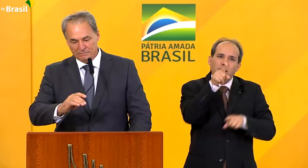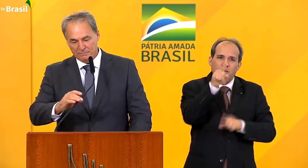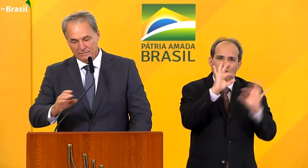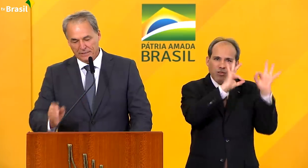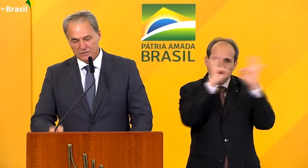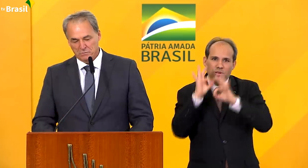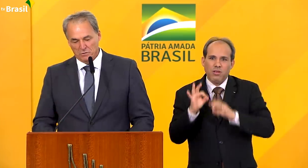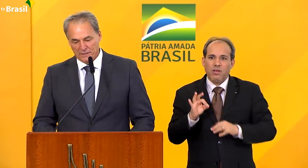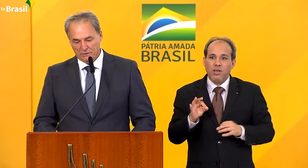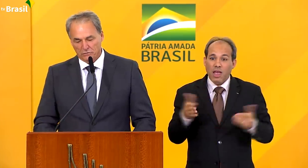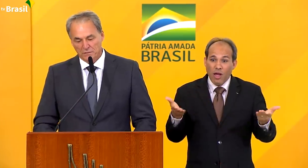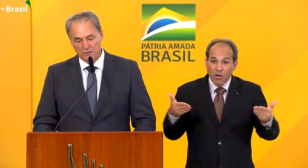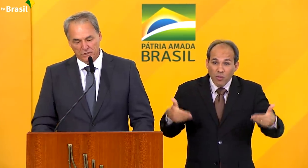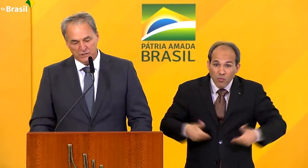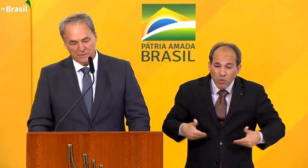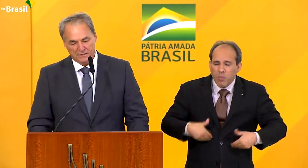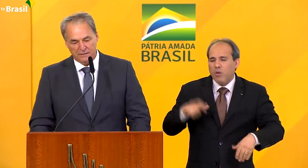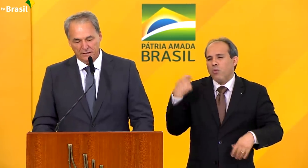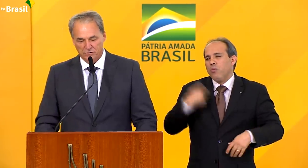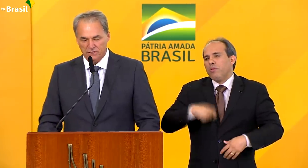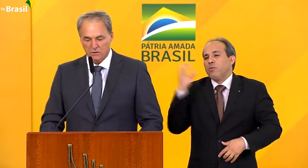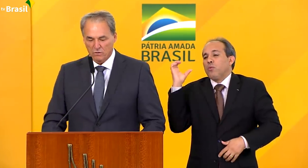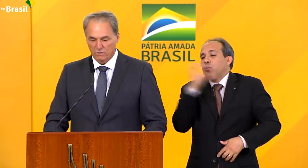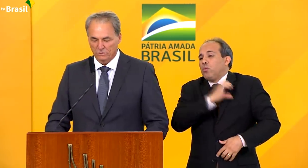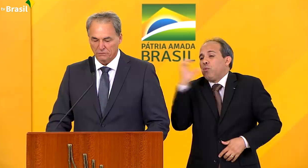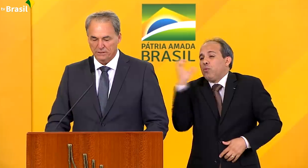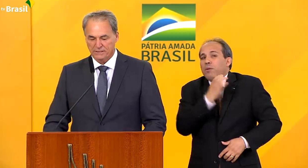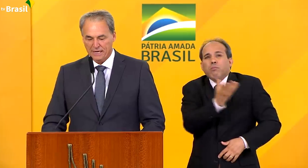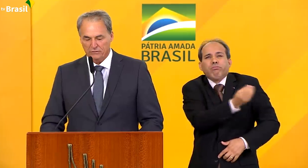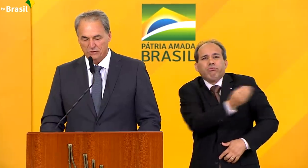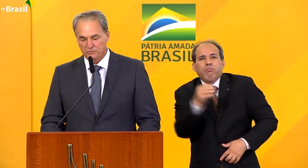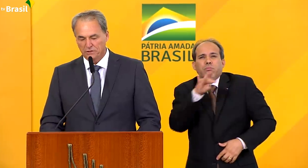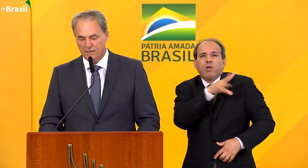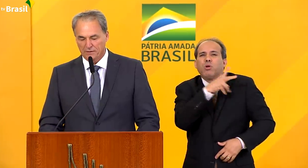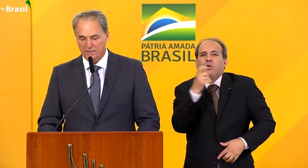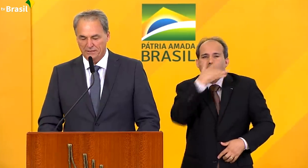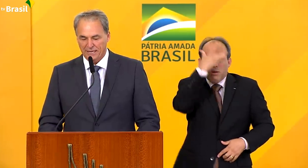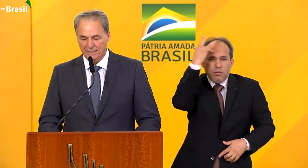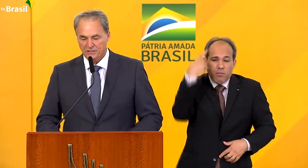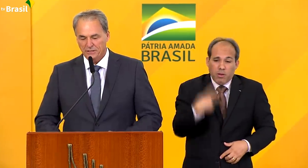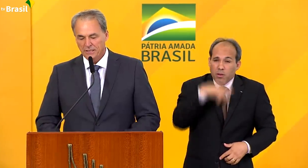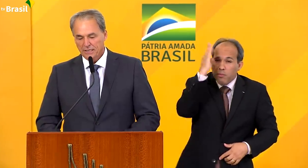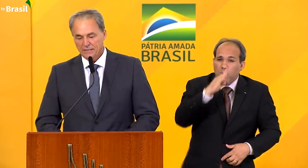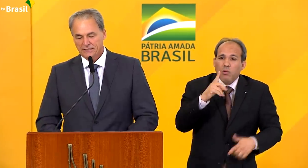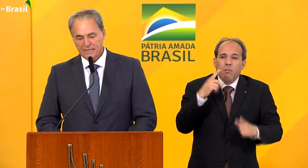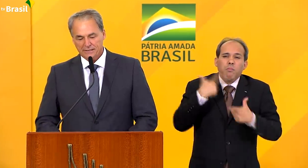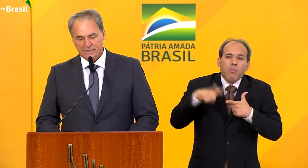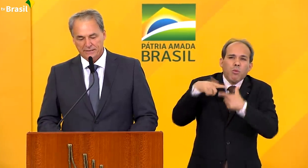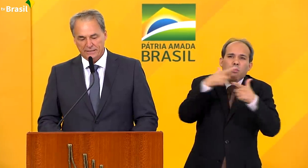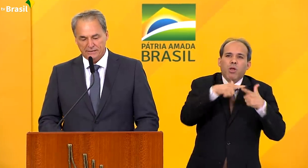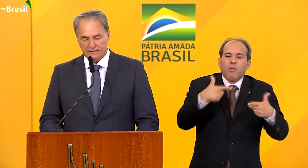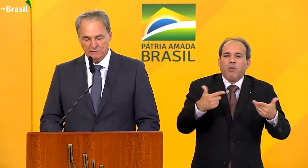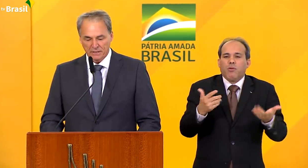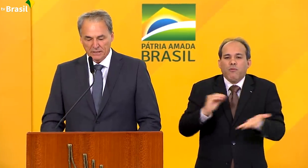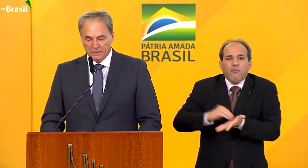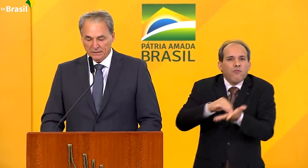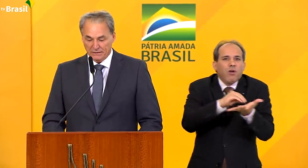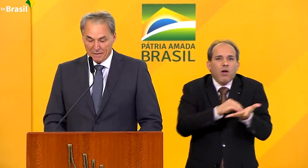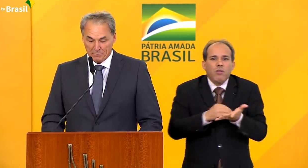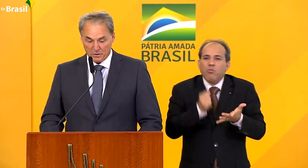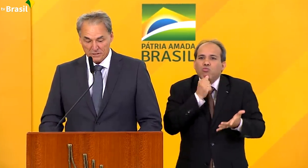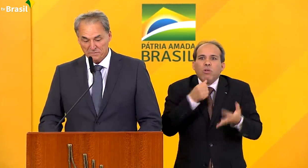pressa. Neste momento, milhões de brasileiros se encontram em estado de vulnerabilidade e sem a certeza